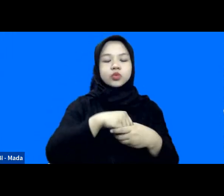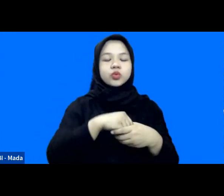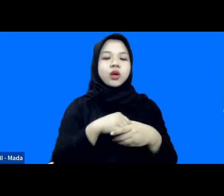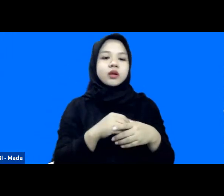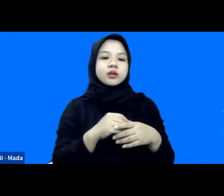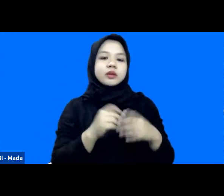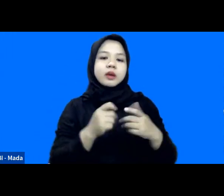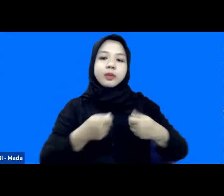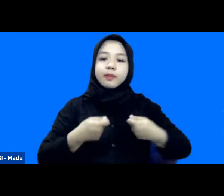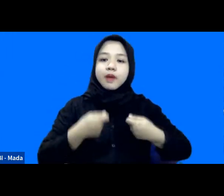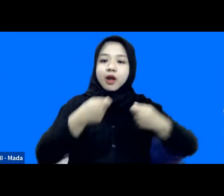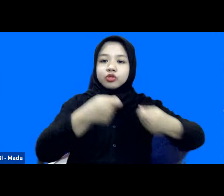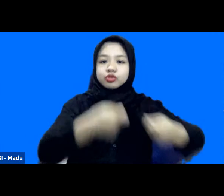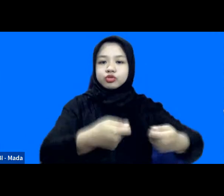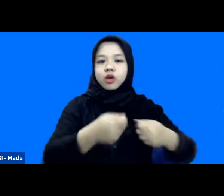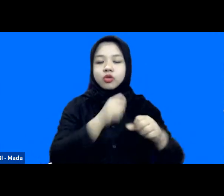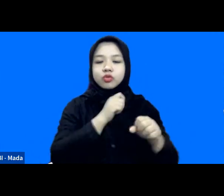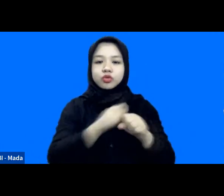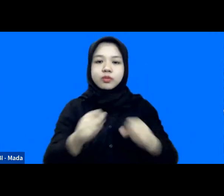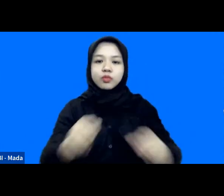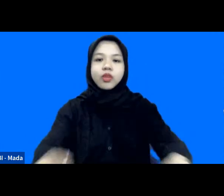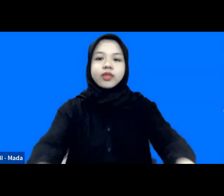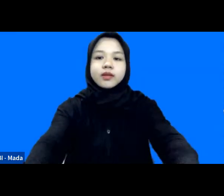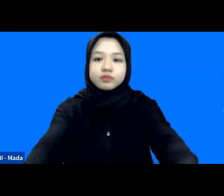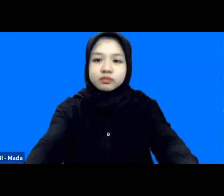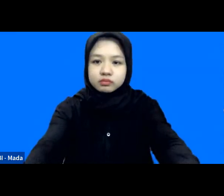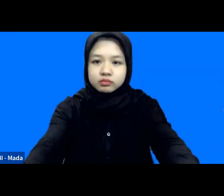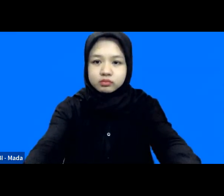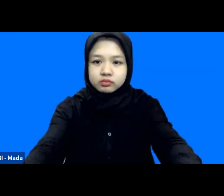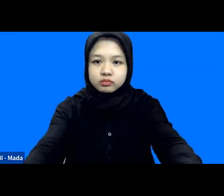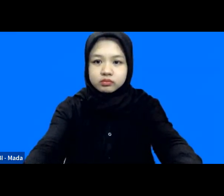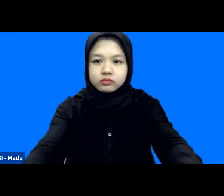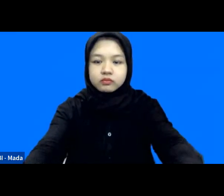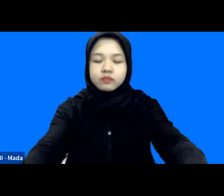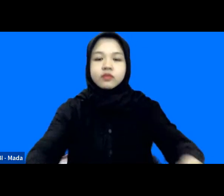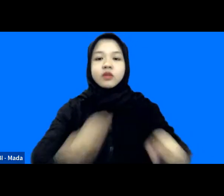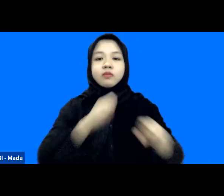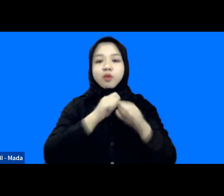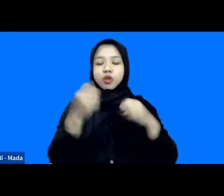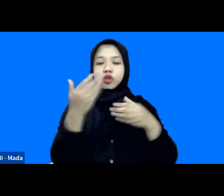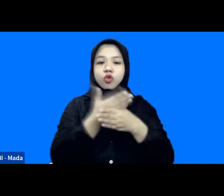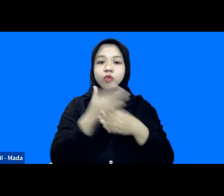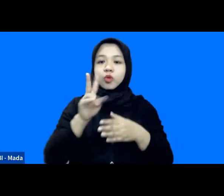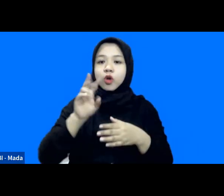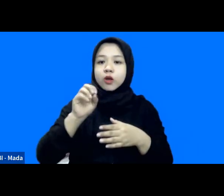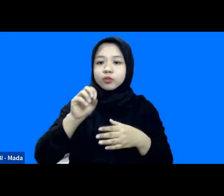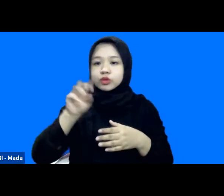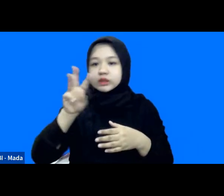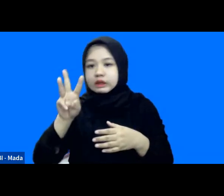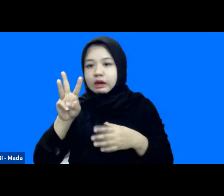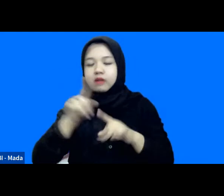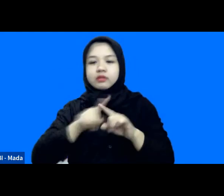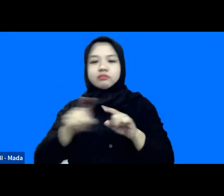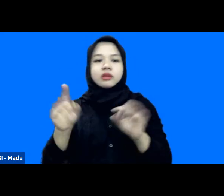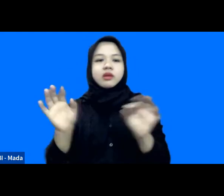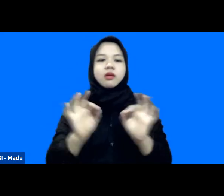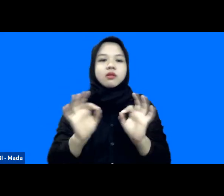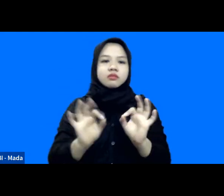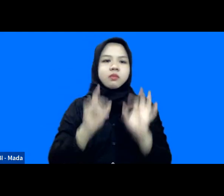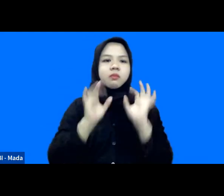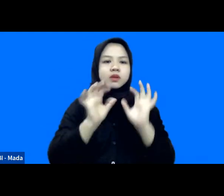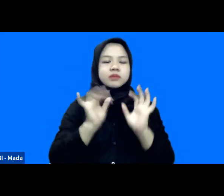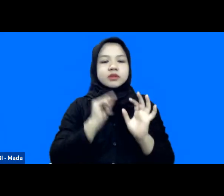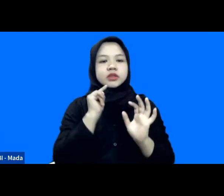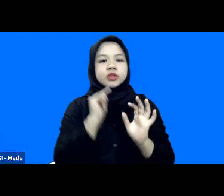mengajukan untuk pembuatan dokumen itu di 2003 tapi tidak ada nah banyak banyak yang seperti itu yang